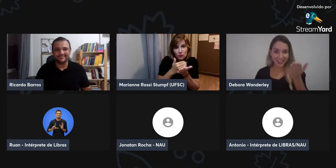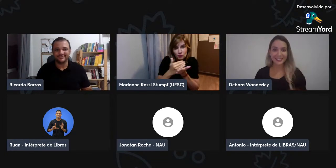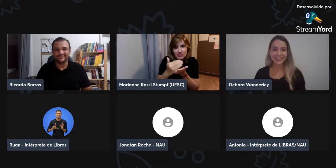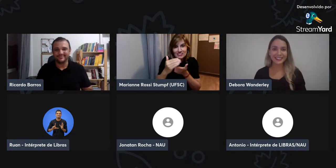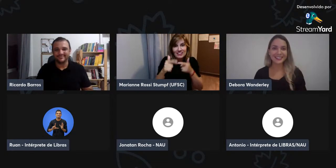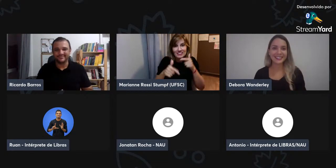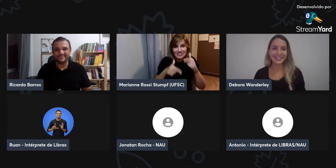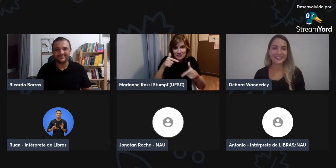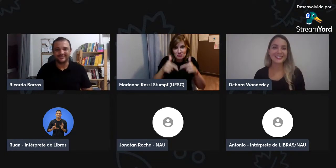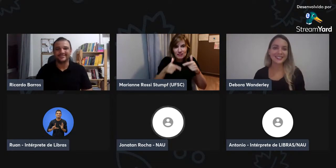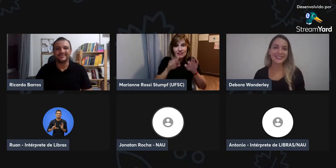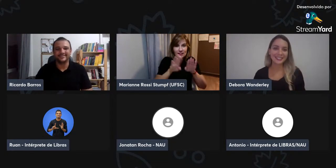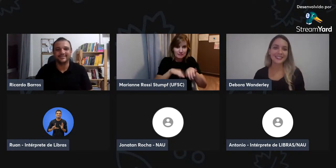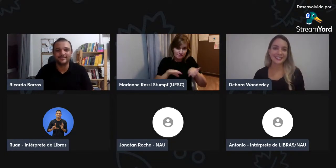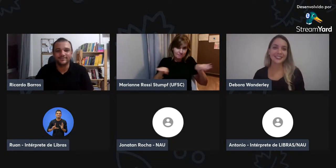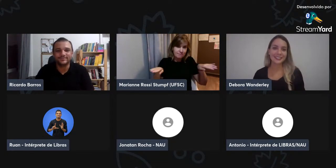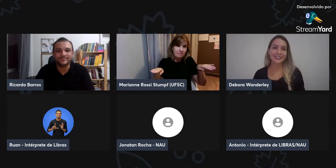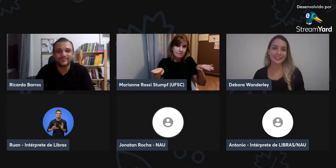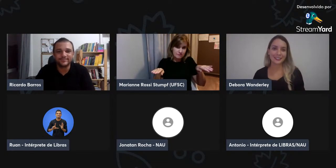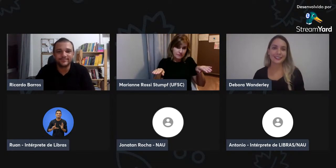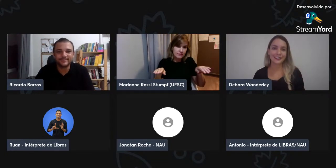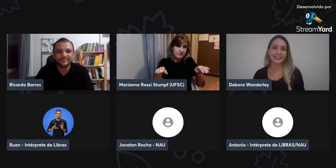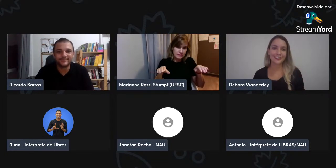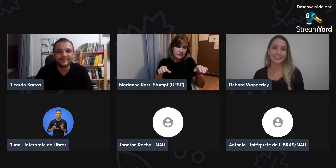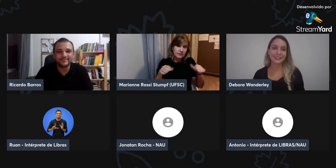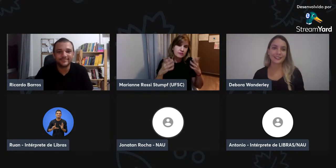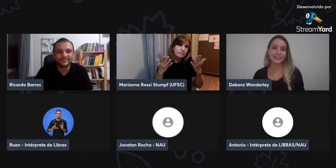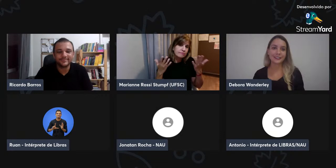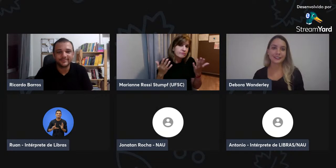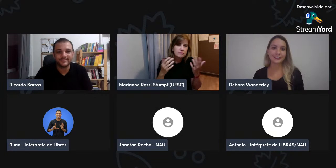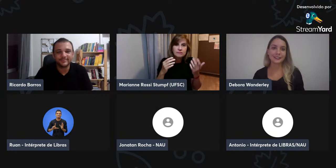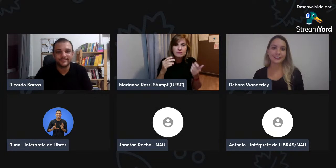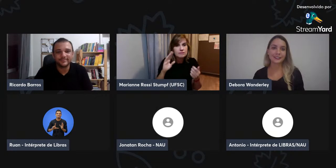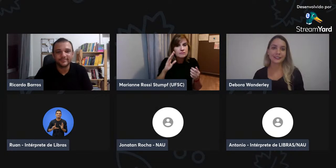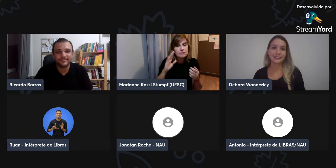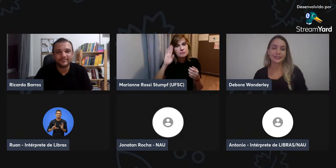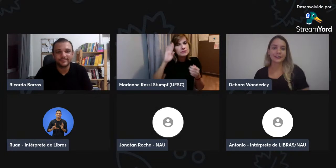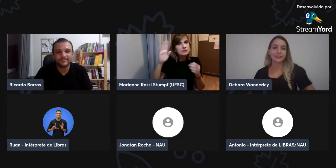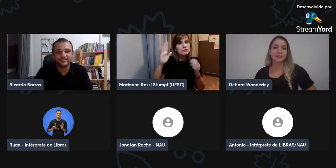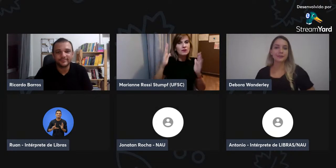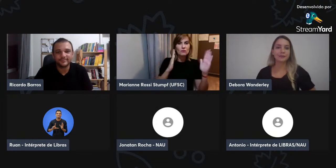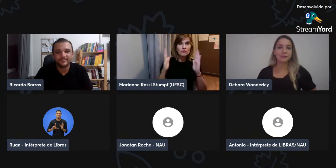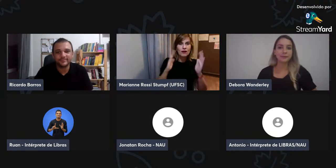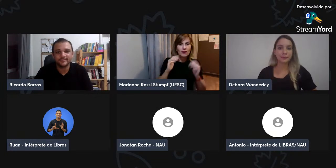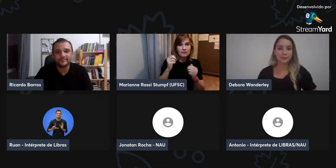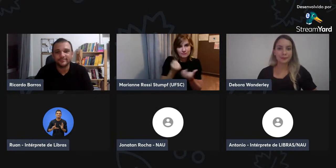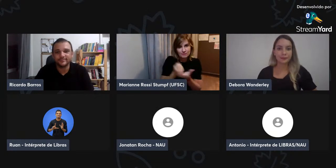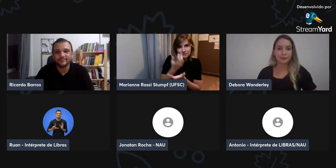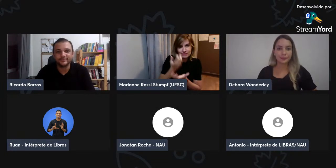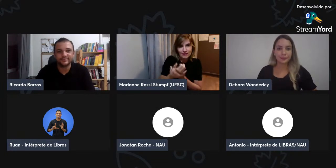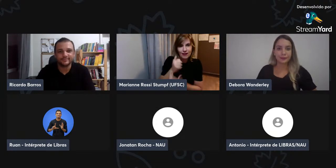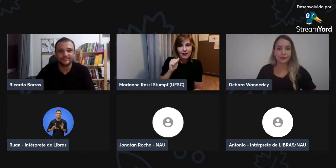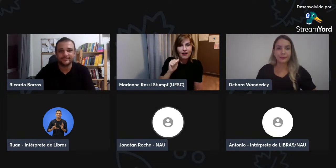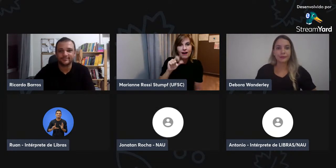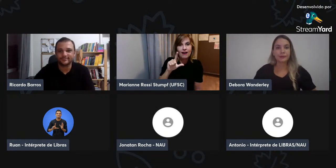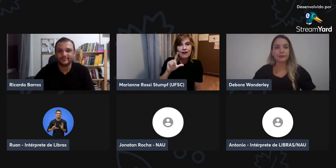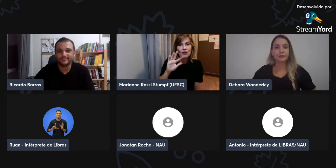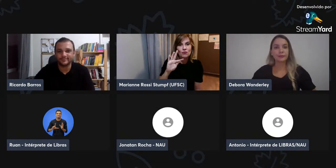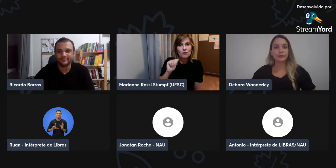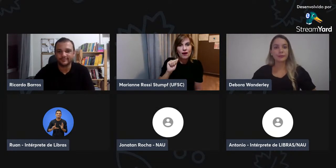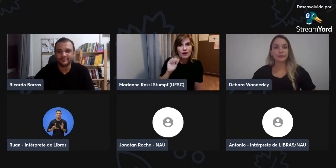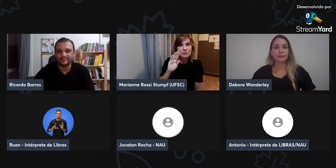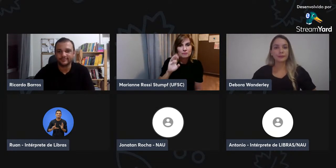é importante para trabalhar com as crianças, principalmente